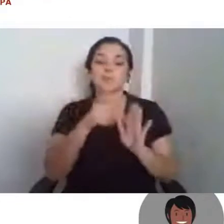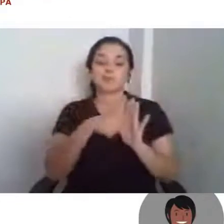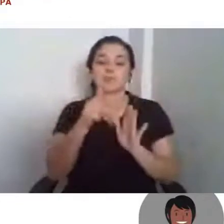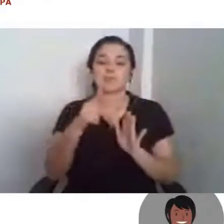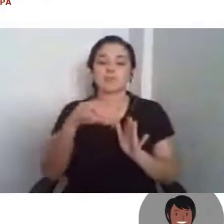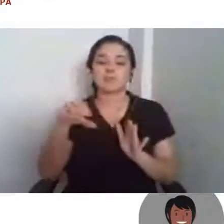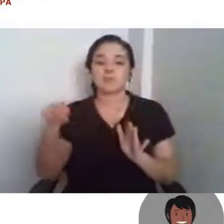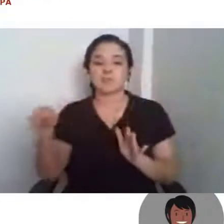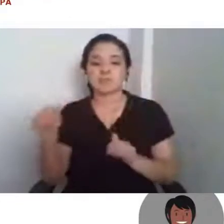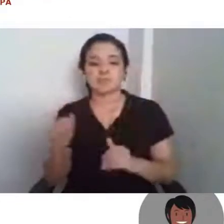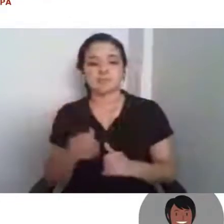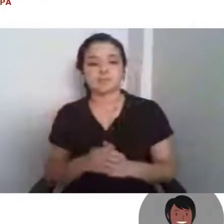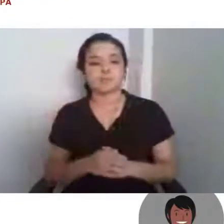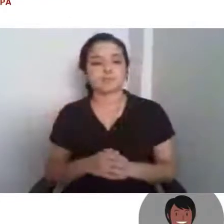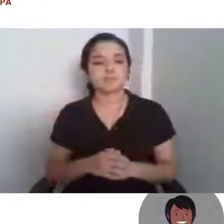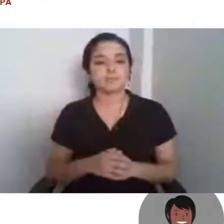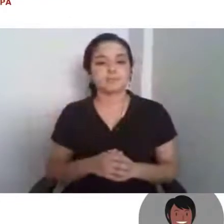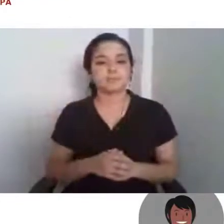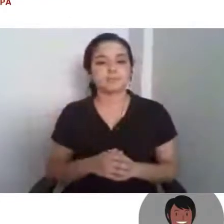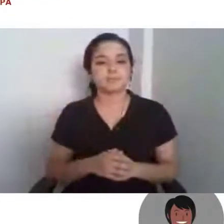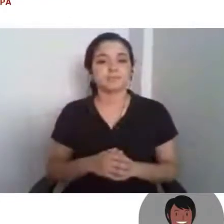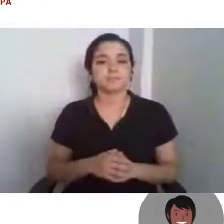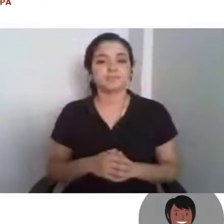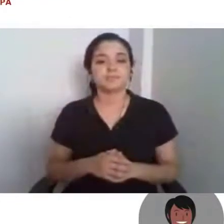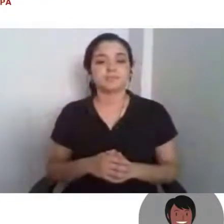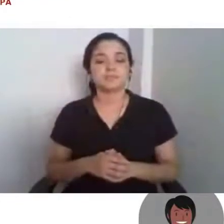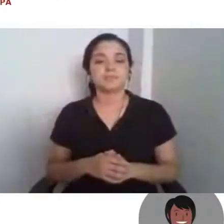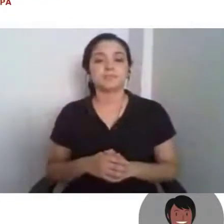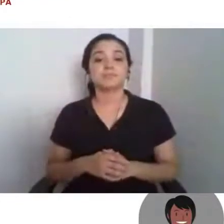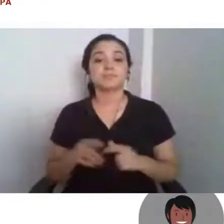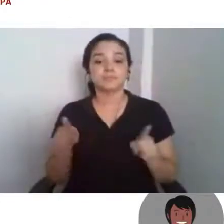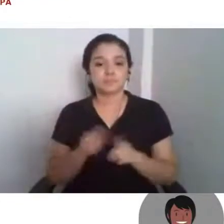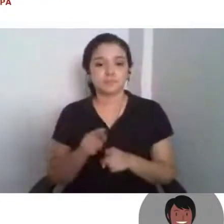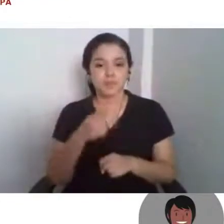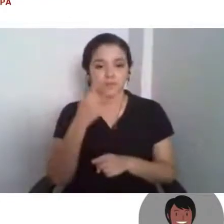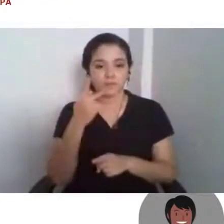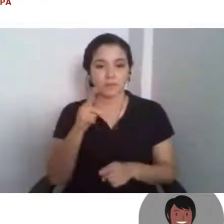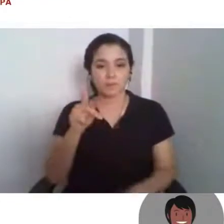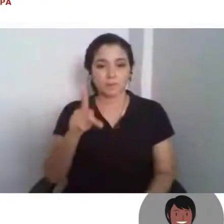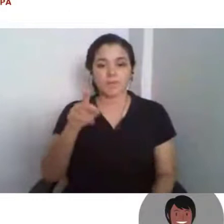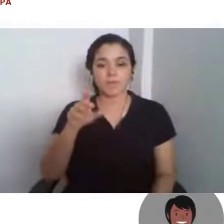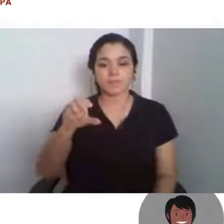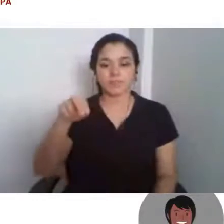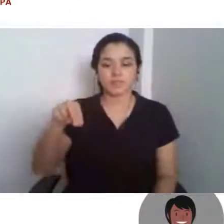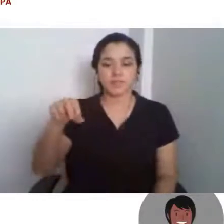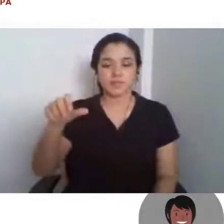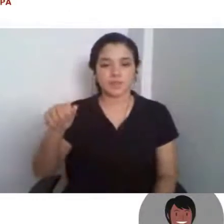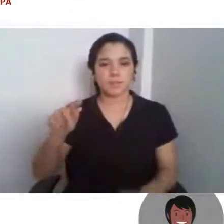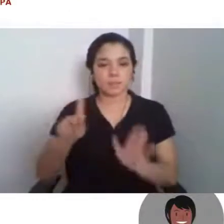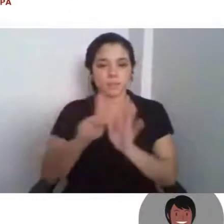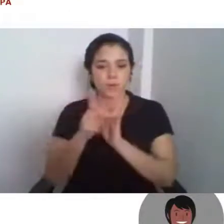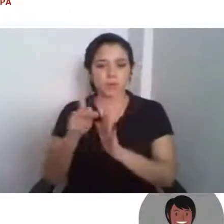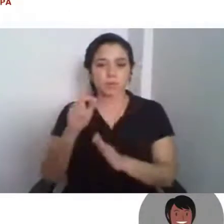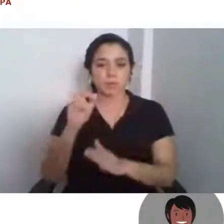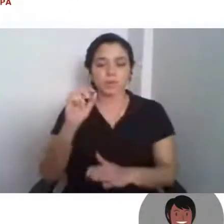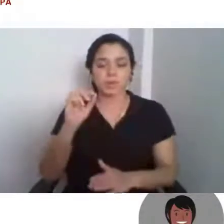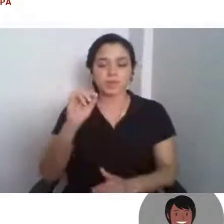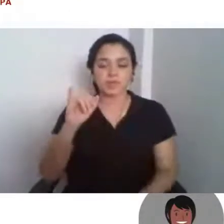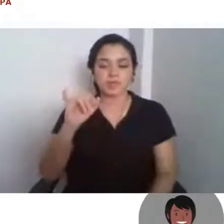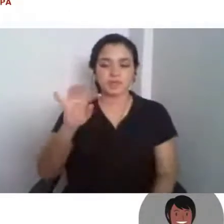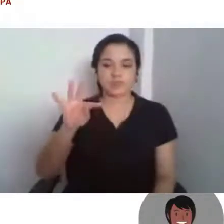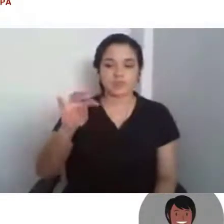PCNA e TEC atendeu algo muito próximo a 4 mil estudantes